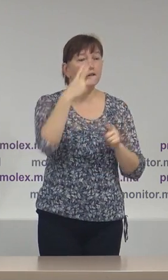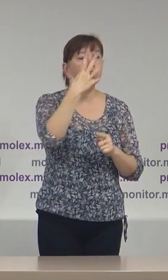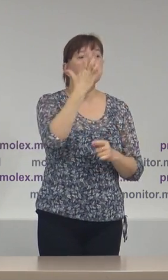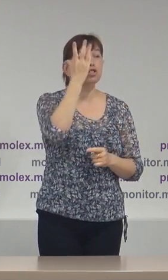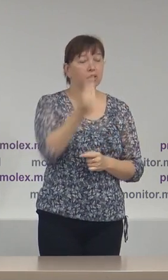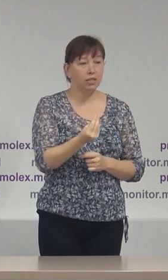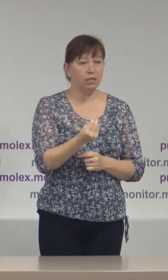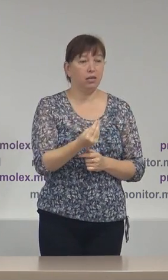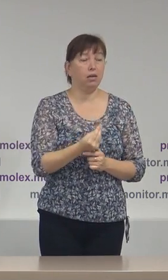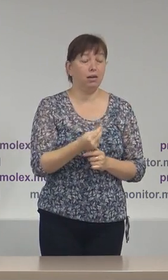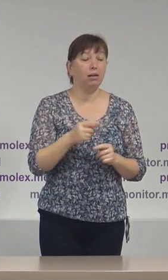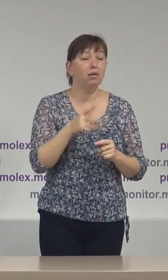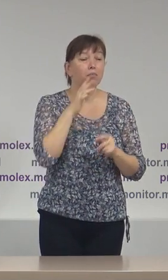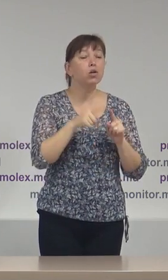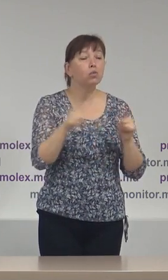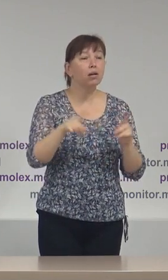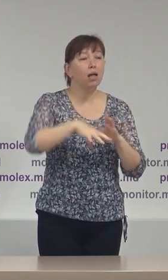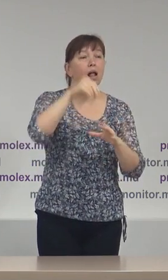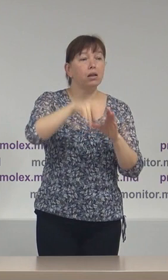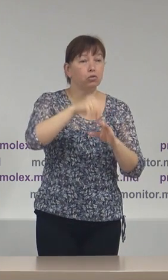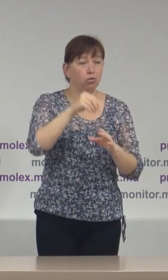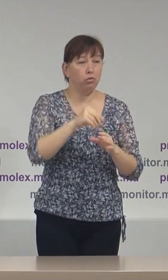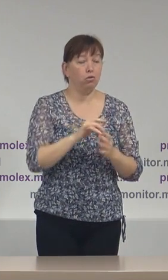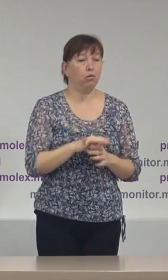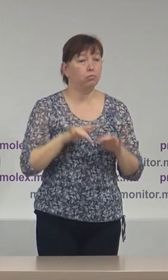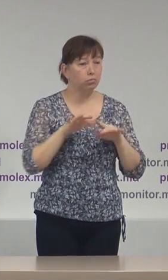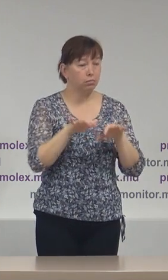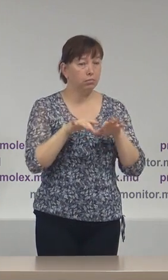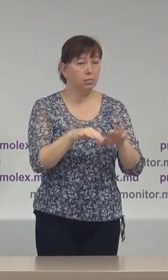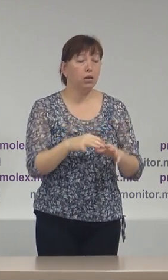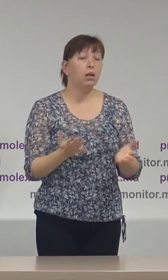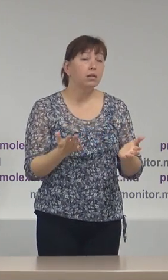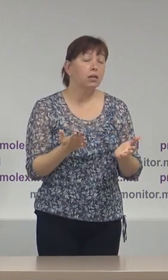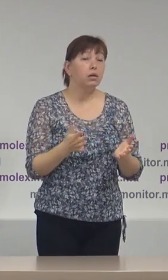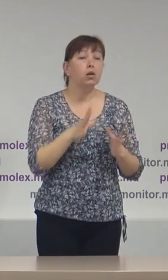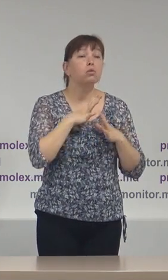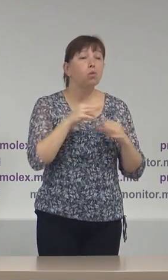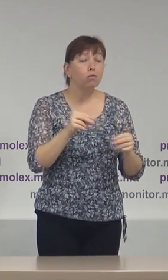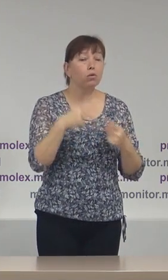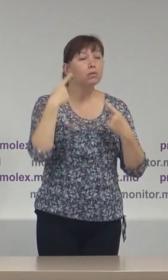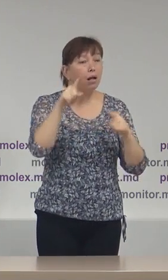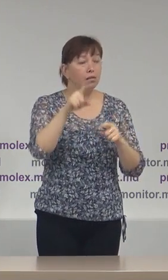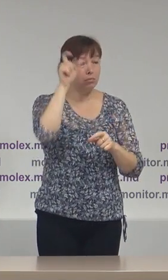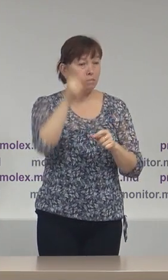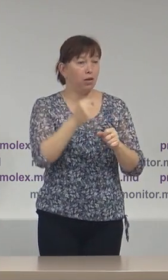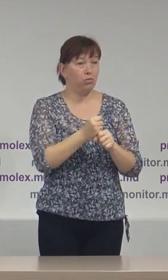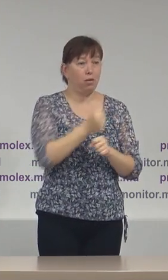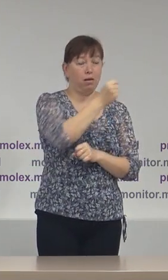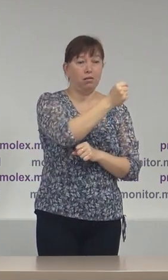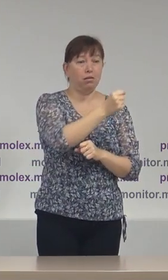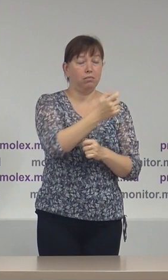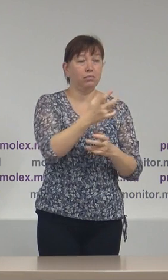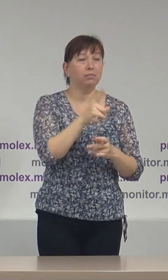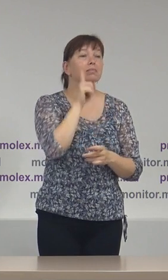perioada de campanie electorală, însă nu a fost desemnat și nu a fost instituită în interimatul